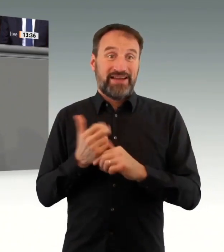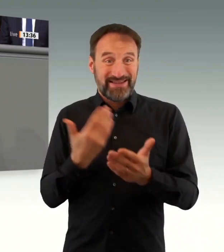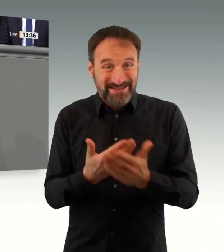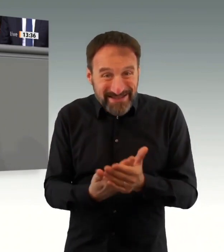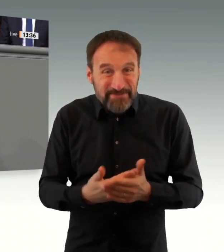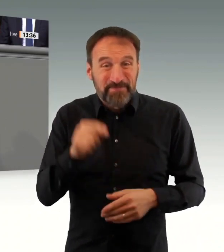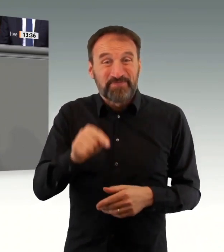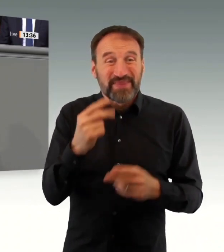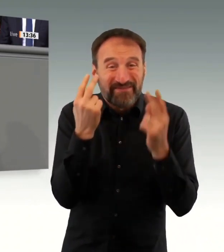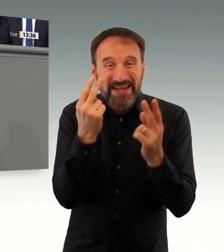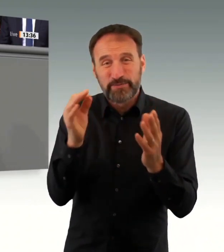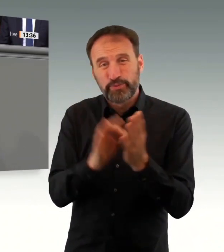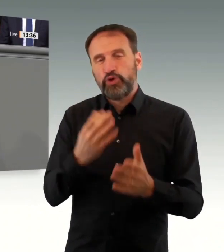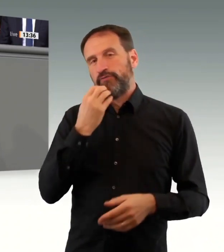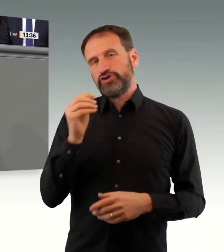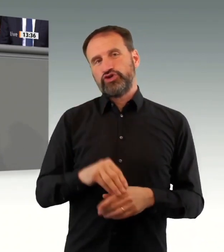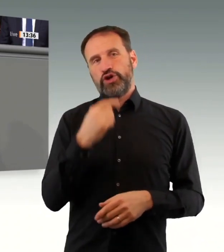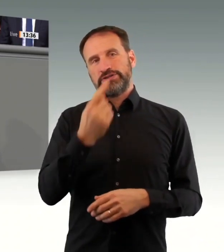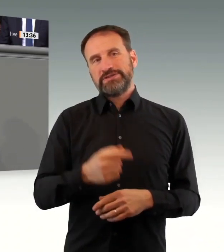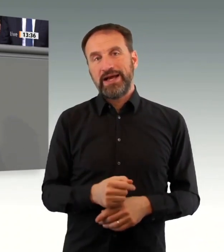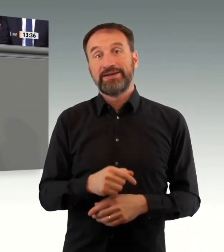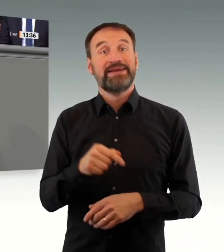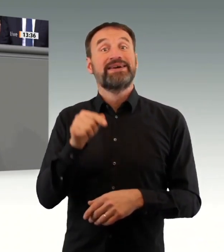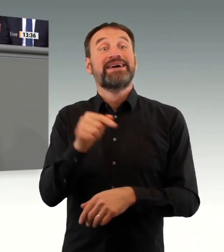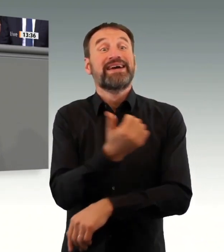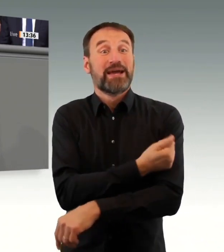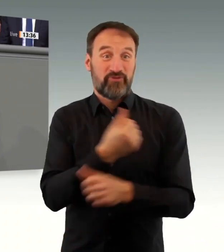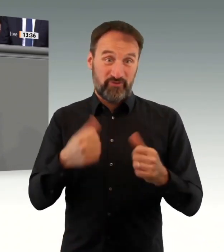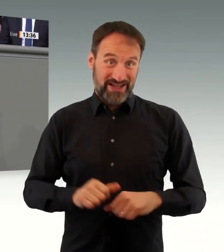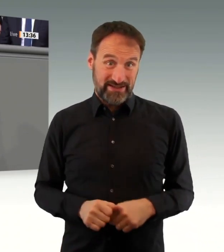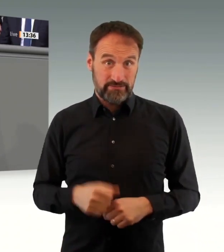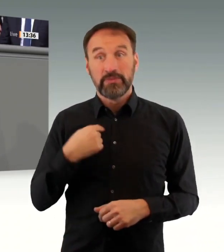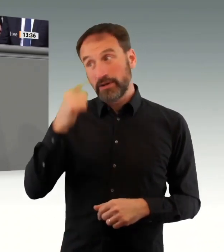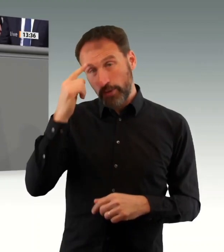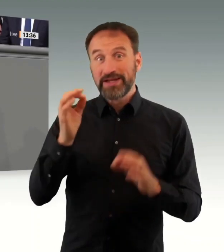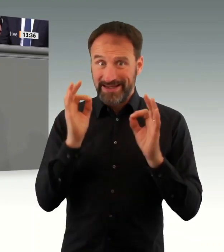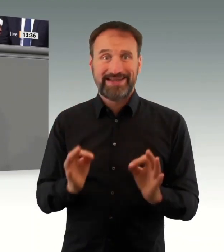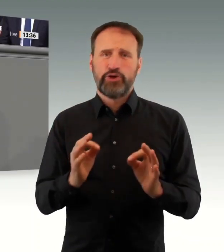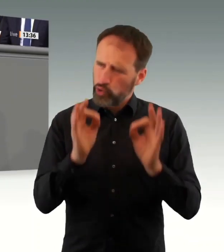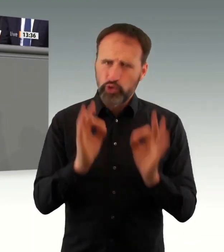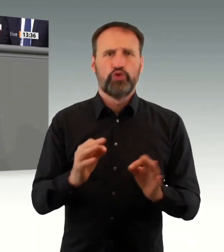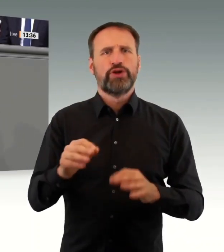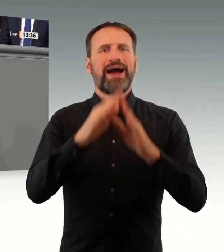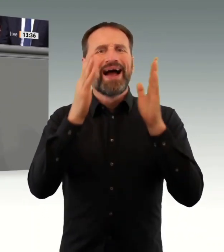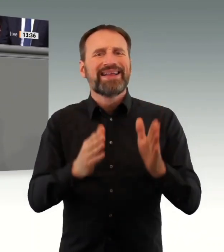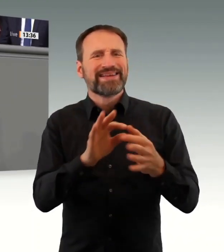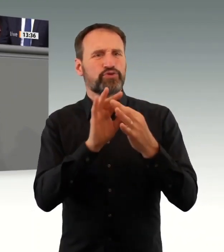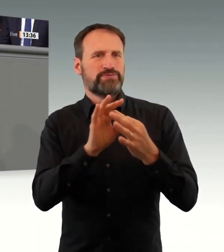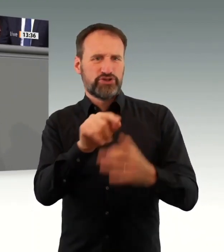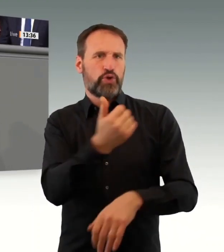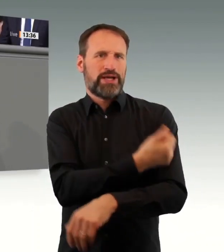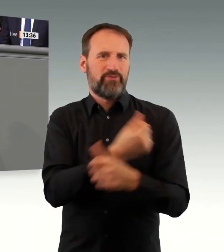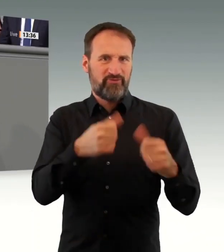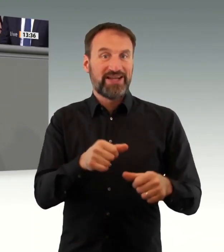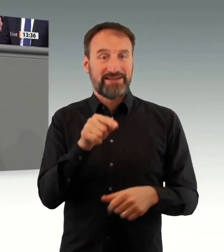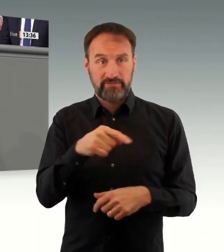Blick auf die Freiheit der Ungeimpften nehmen, sondern wir müssen auch auf die Freiheit der Geimpften gucken, auf die Gesundheit